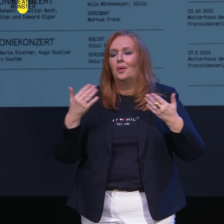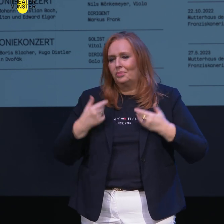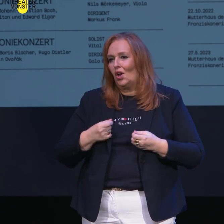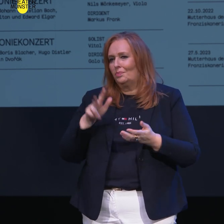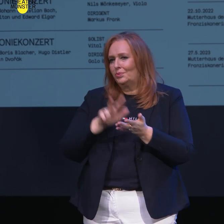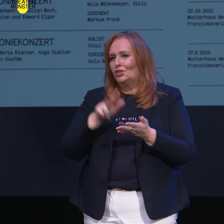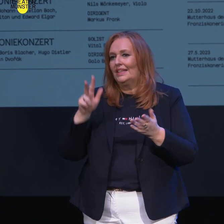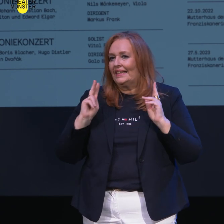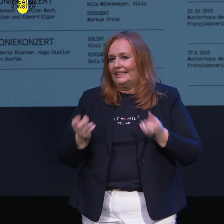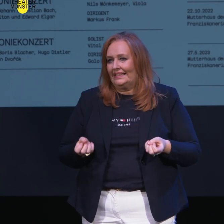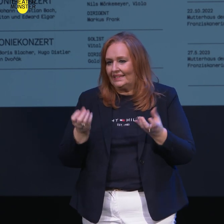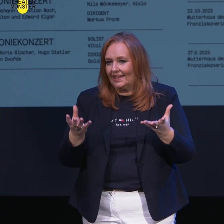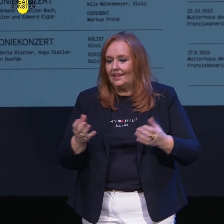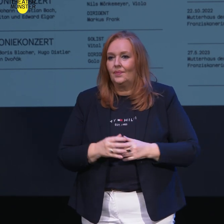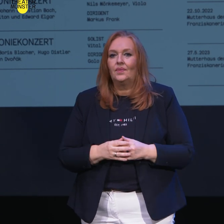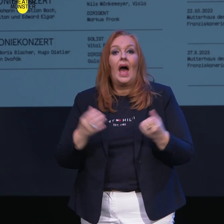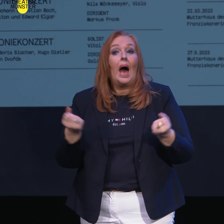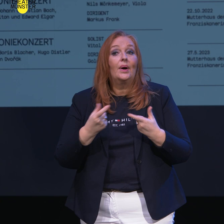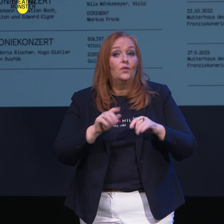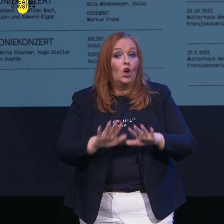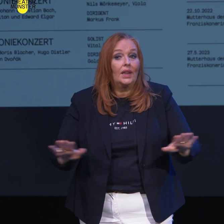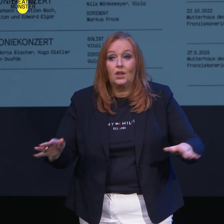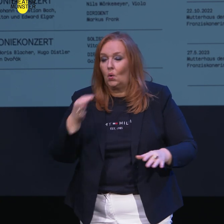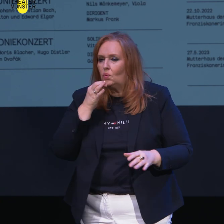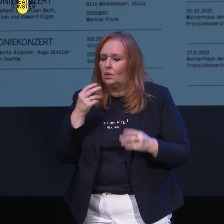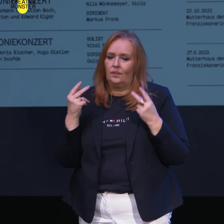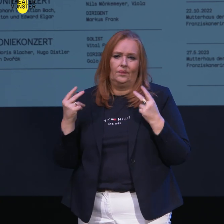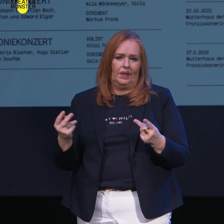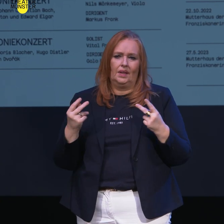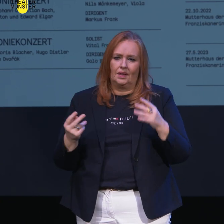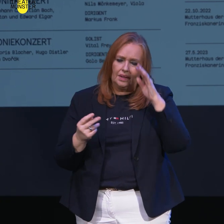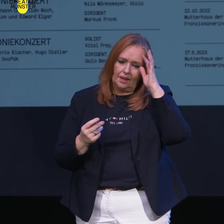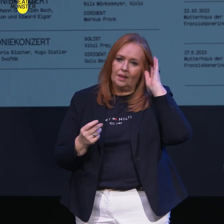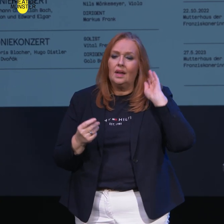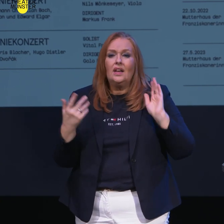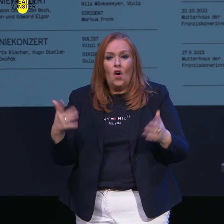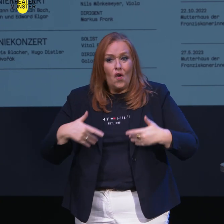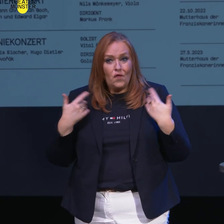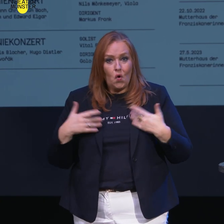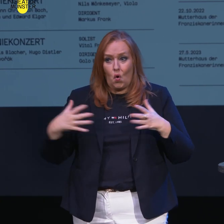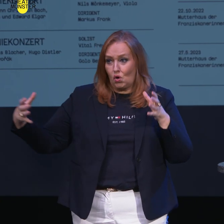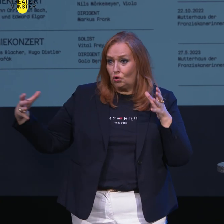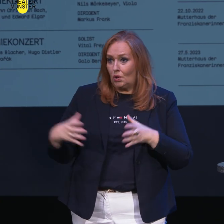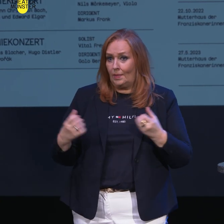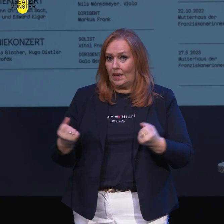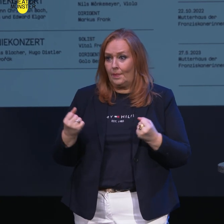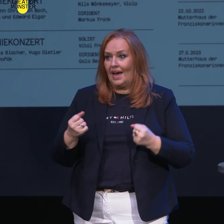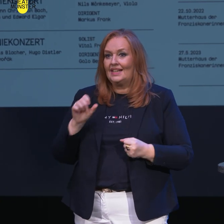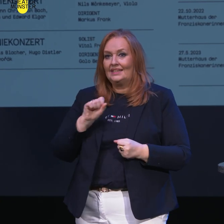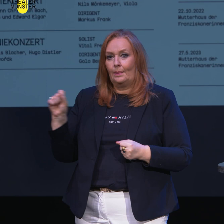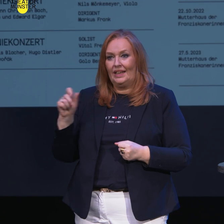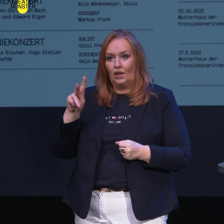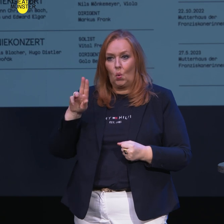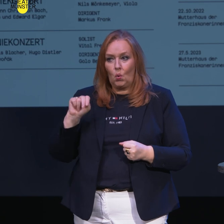bestätigt. Die Arbeit für Kinder und Jugendliche ist uns sehr wichtig. Ich freue mich sehr über die Zusammenarbeit mit Sabine